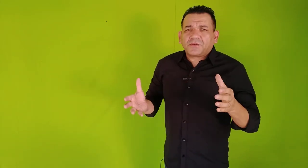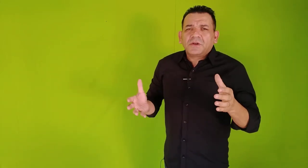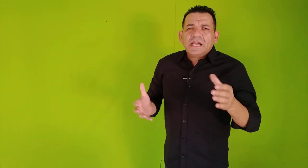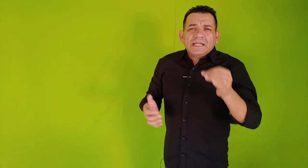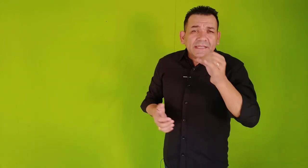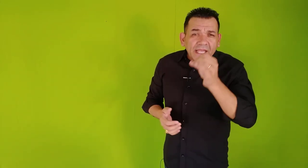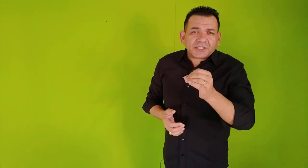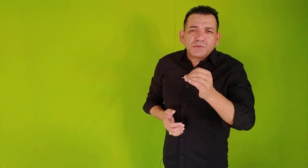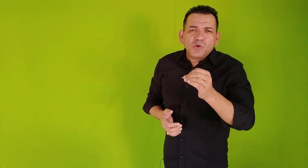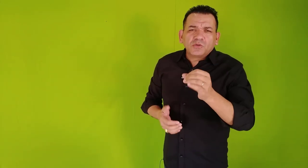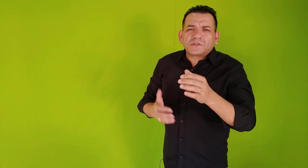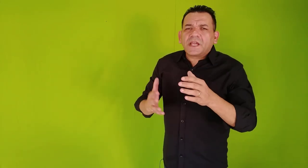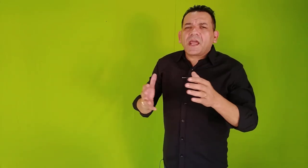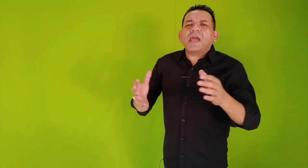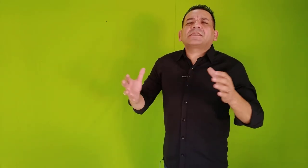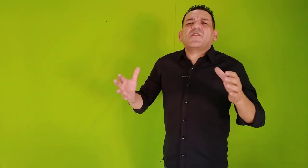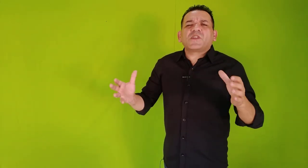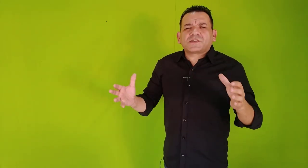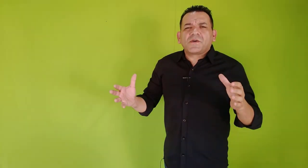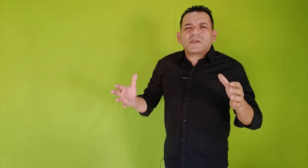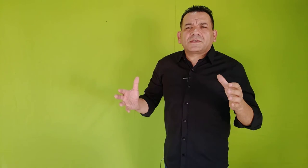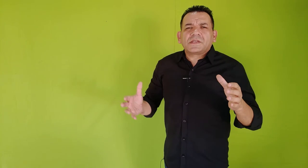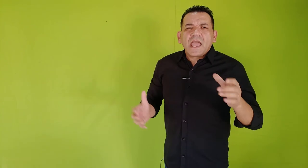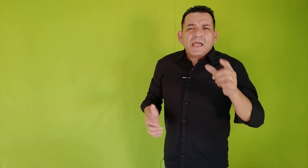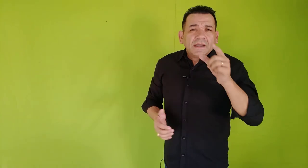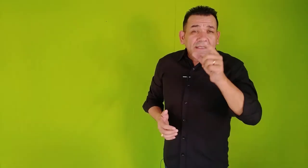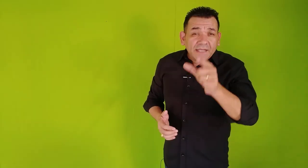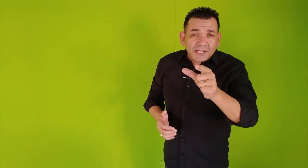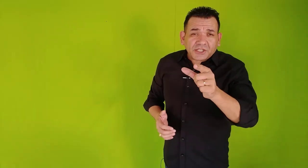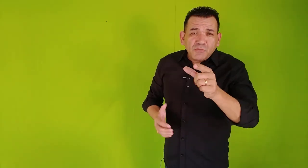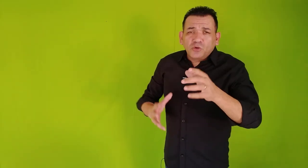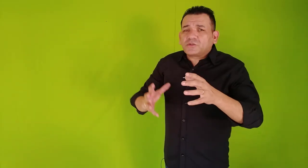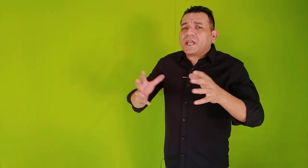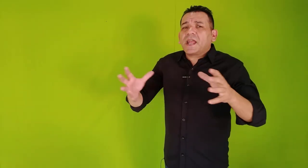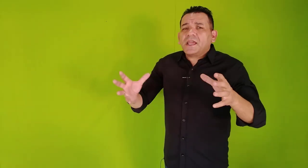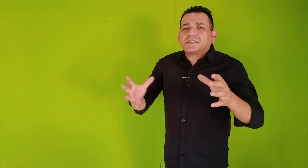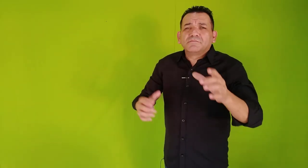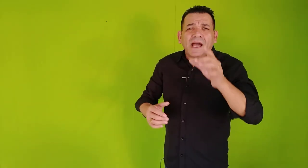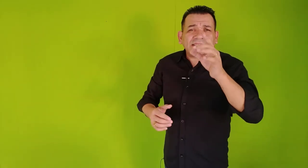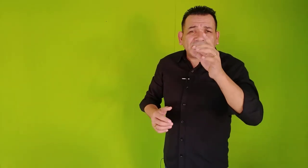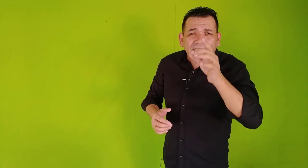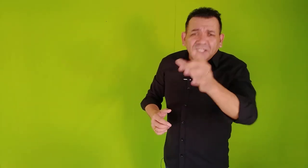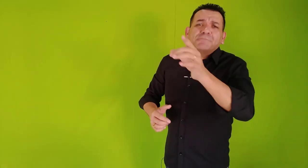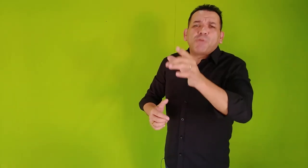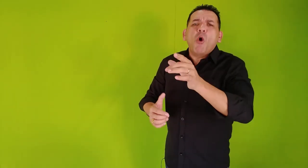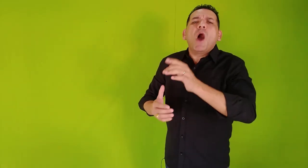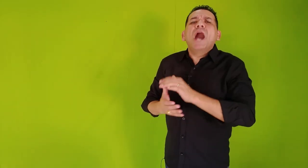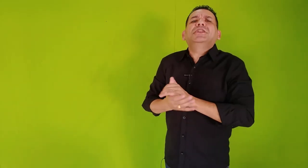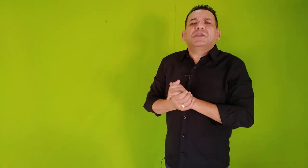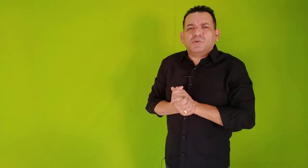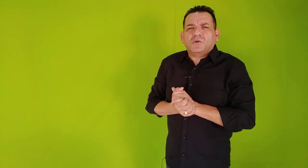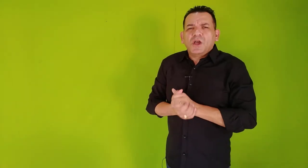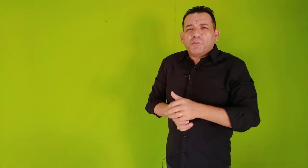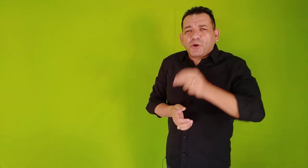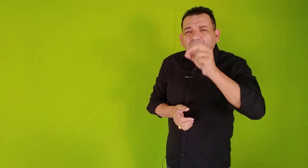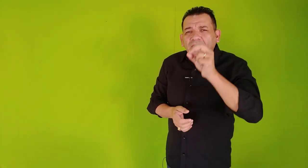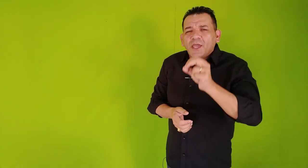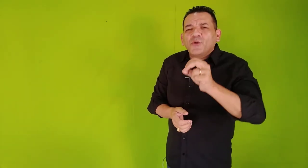Neste mundo tereis aflições. Neste mundo tereis, mas tem de bom ânimo, porque eu